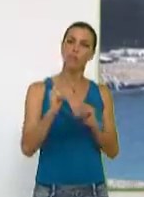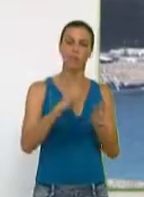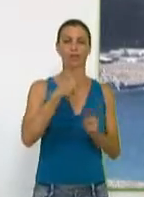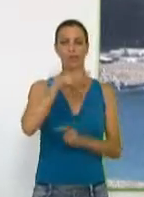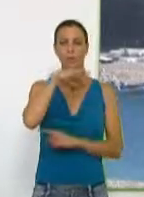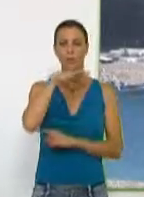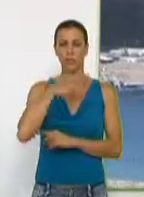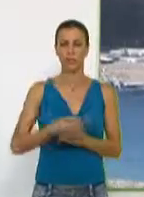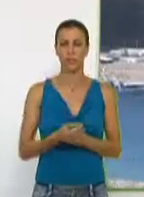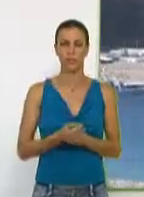reconocimiento.